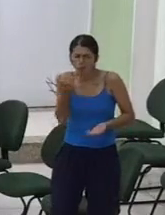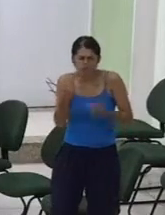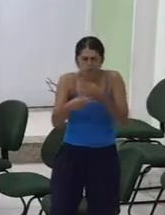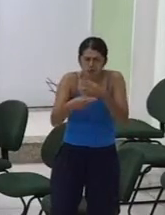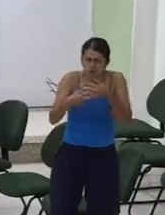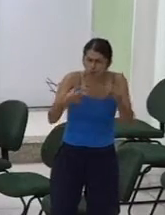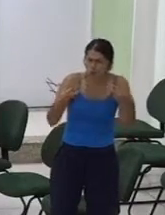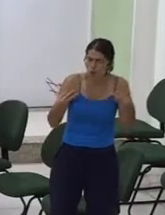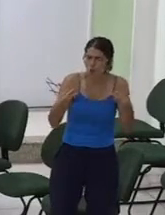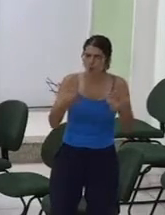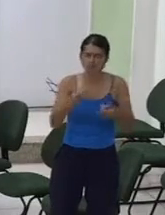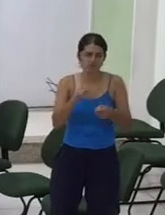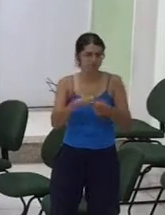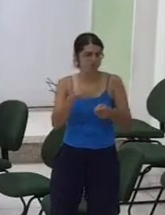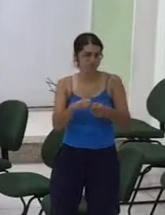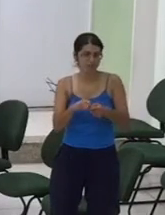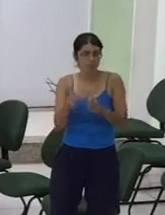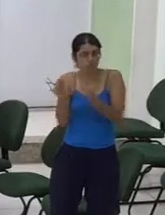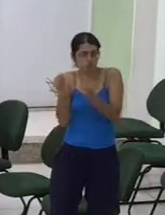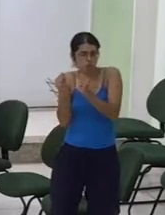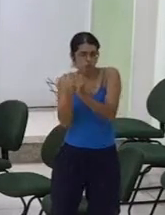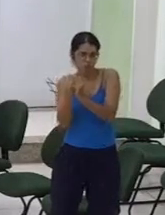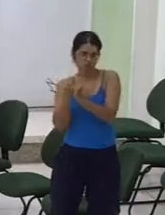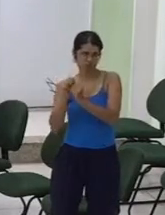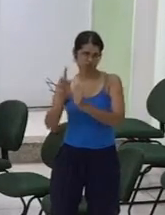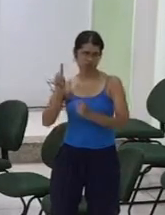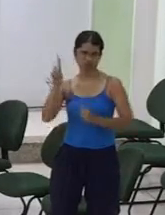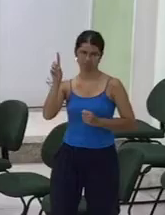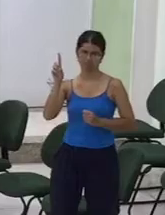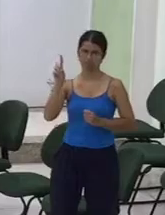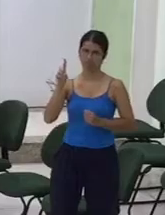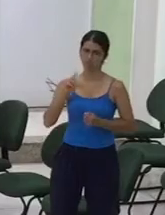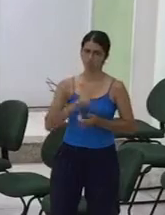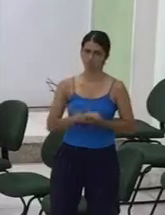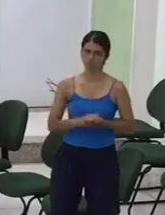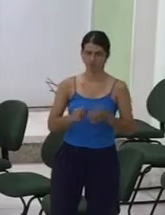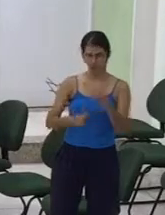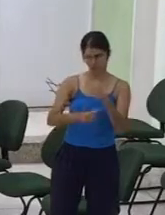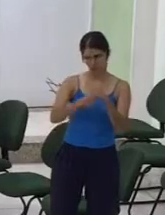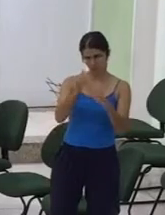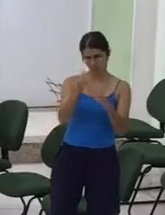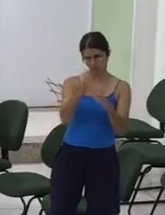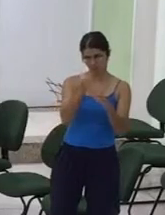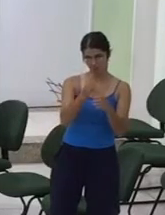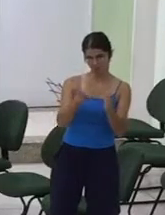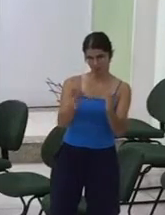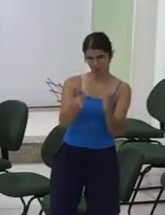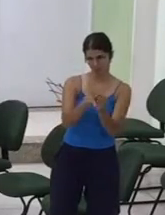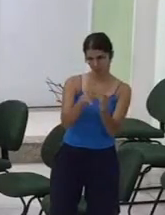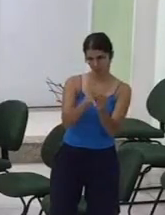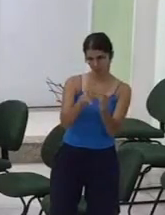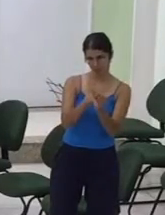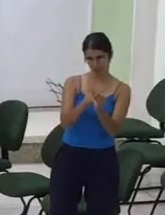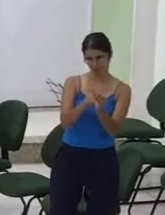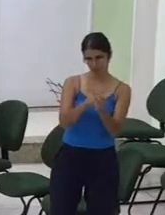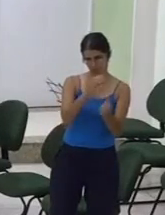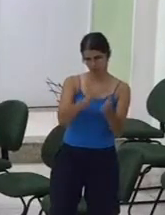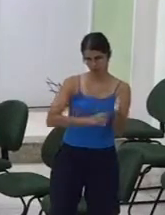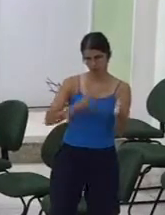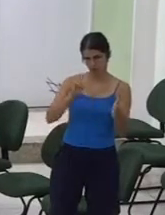Cristo em mim E eu vou ler Em 1 Pedro 5 10 Que diz assim E eu Deus De